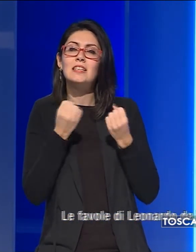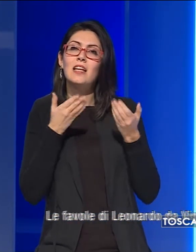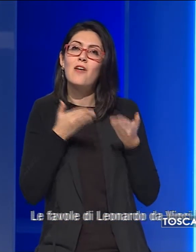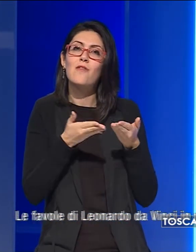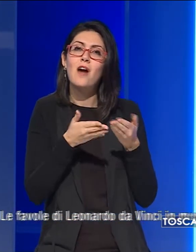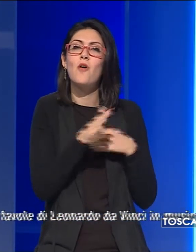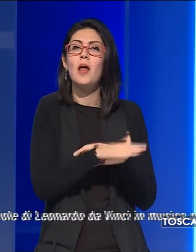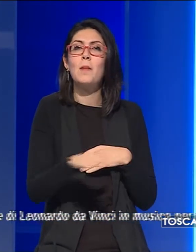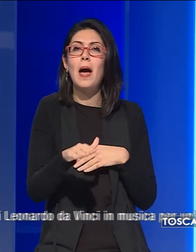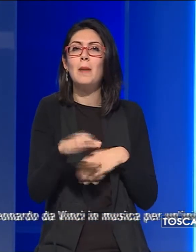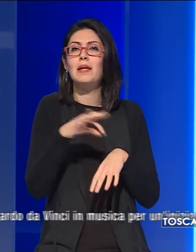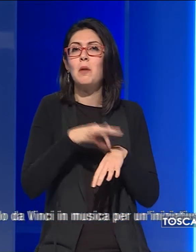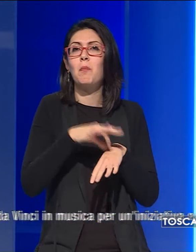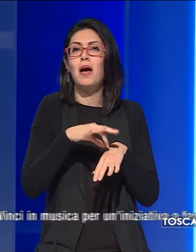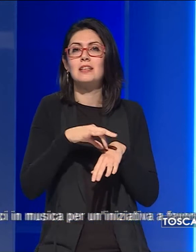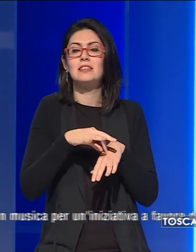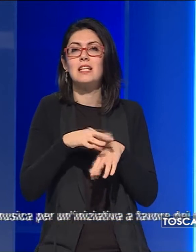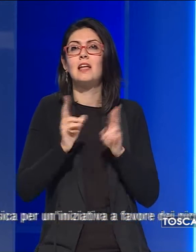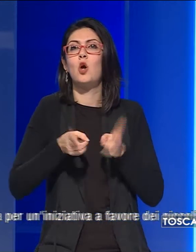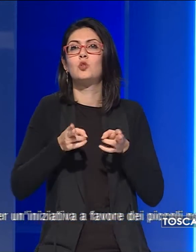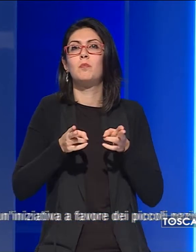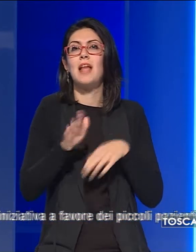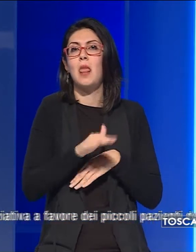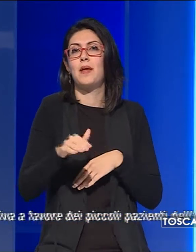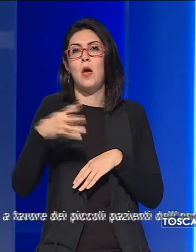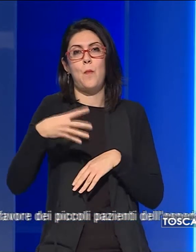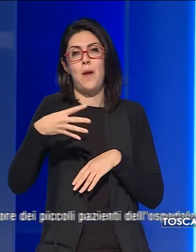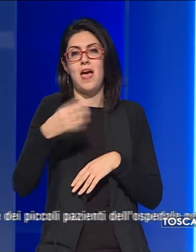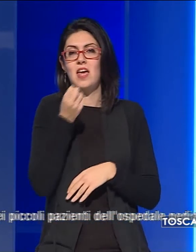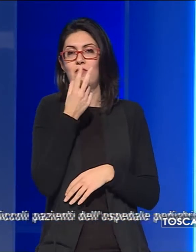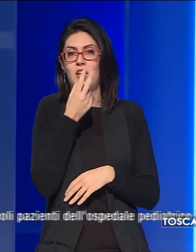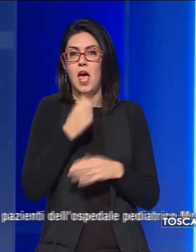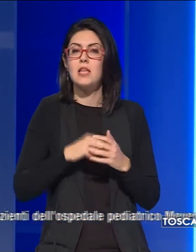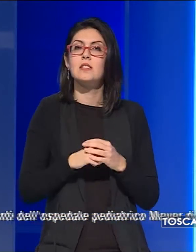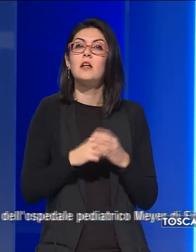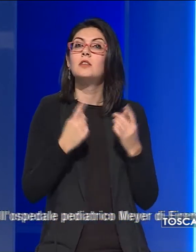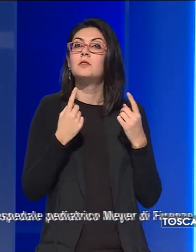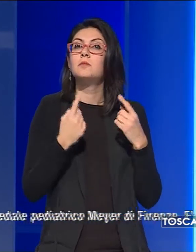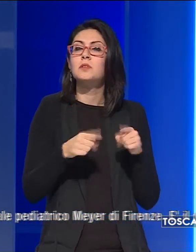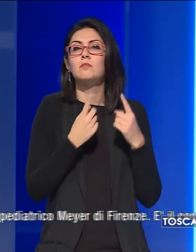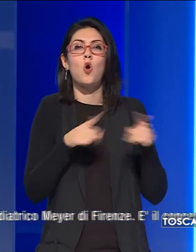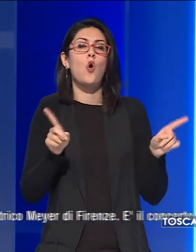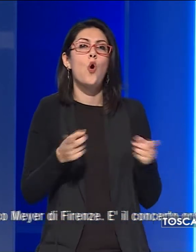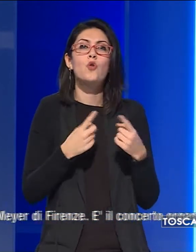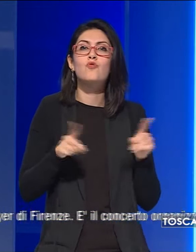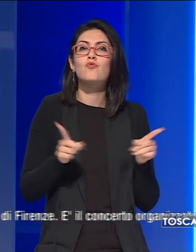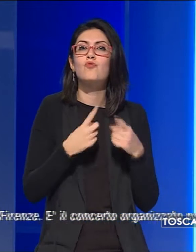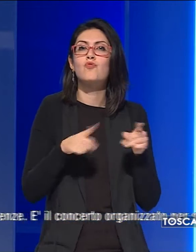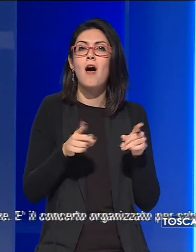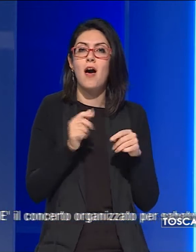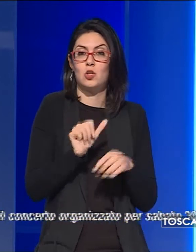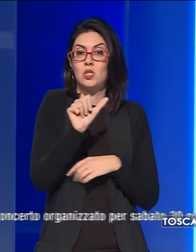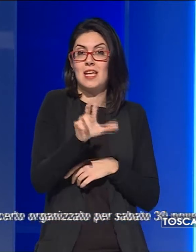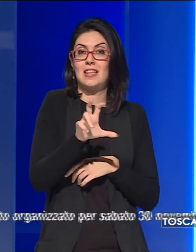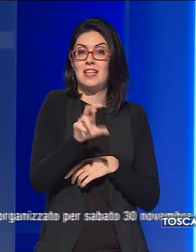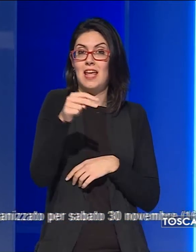pazienti dell'ospedale pediatrico Mayer di Firenze. il concerto organizzato per sabato